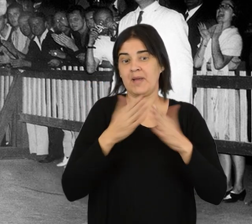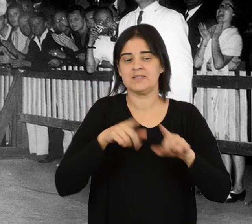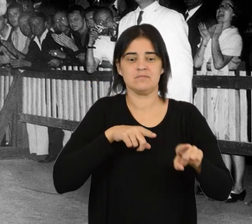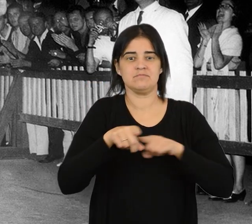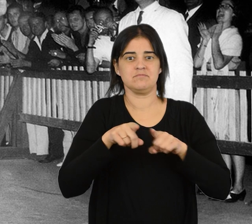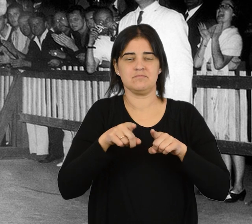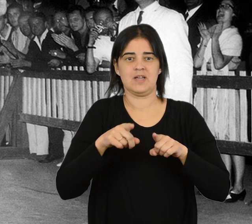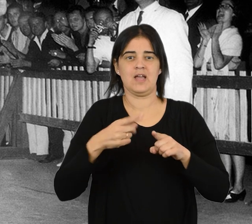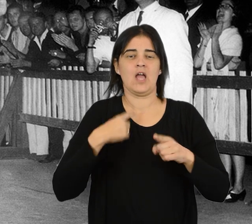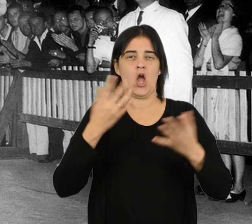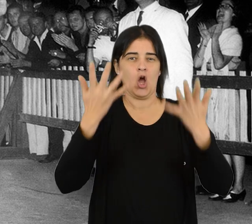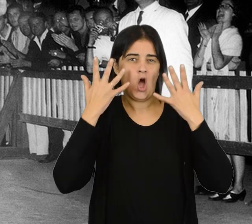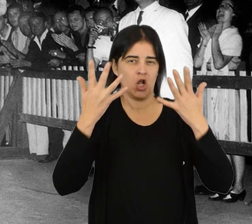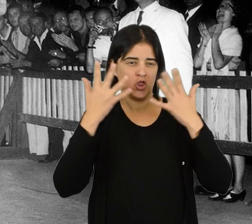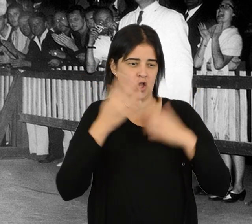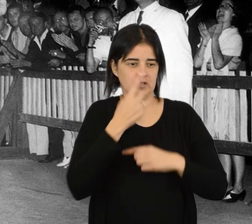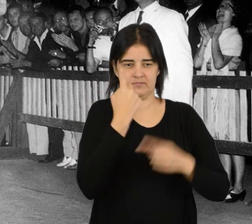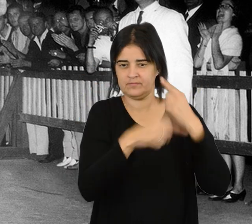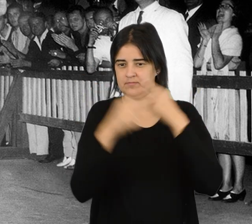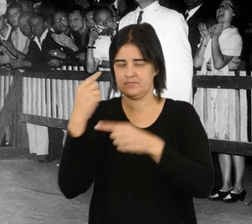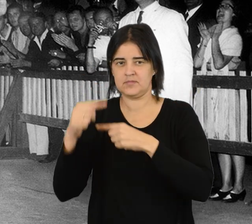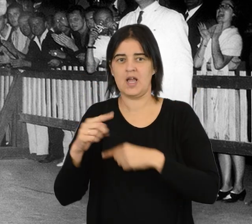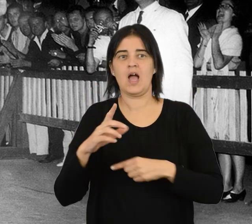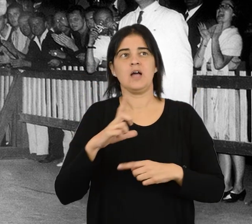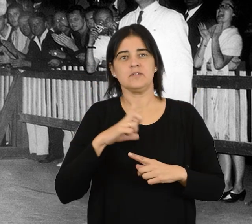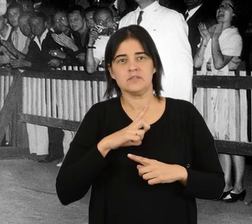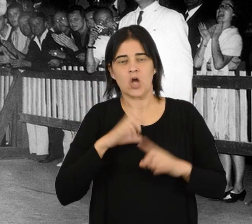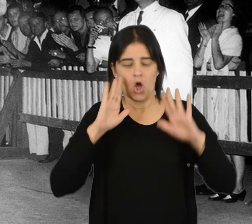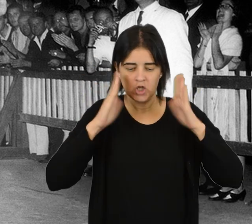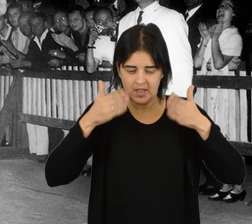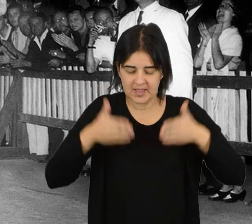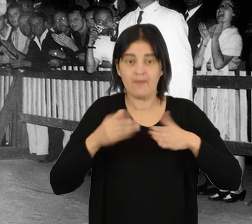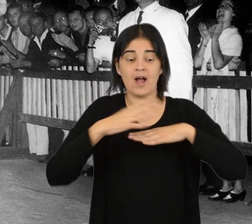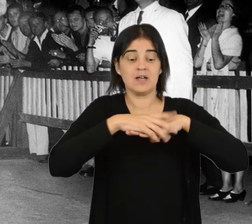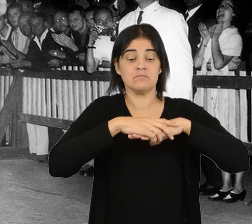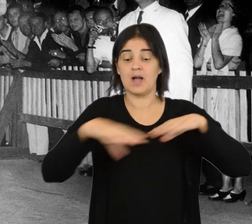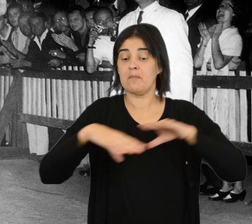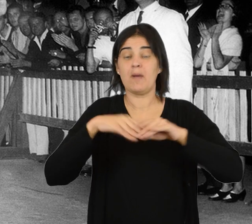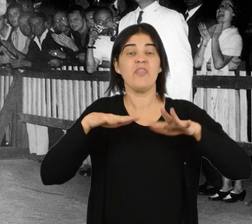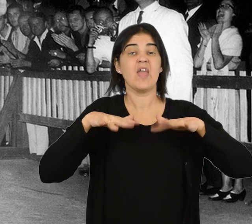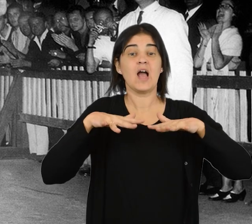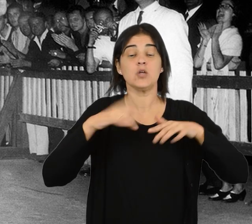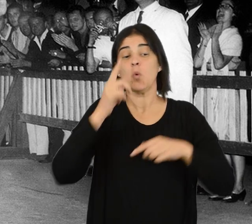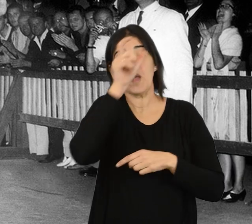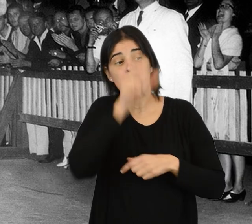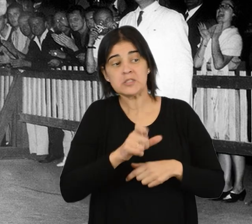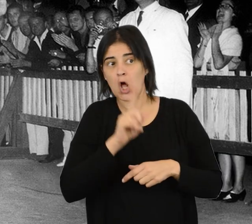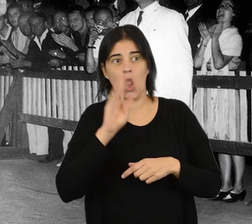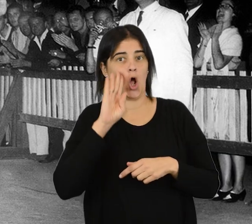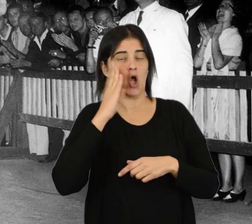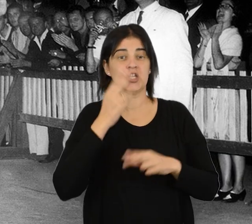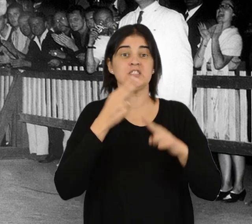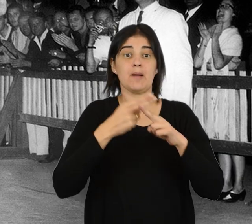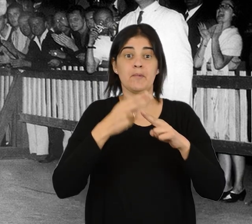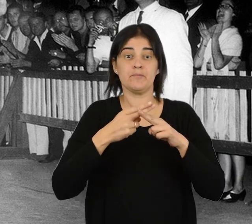maratón. Entre los corredores, aguardaba concentrado y con sus pies descalzos, un desconocido,